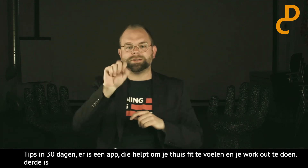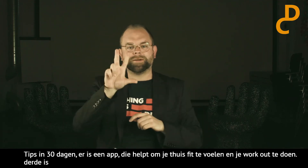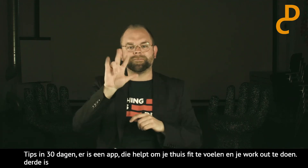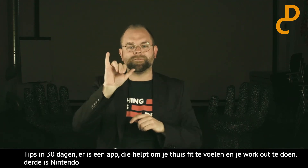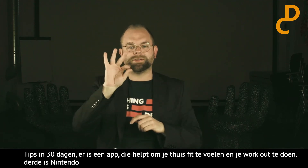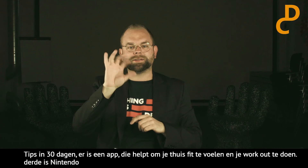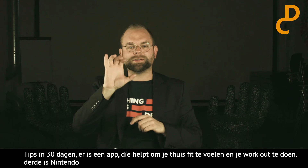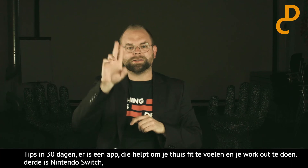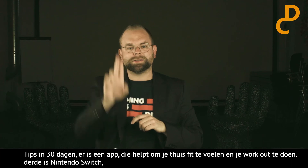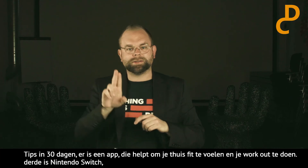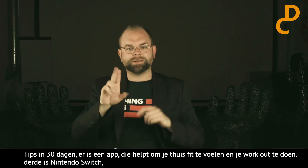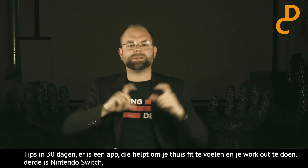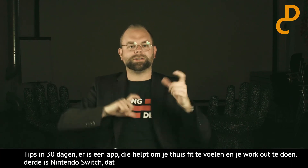hierin. Nintendo Switch.